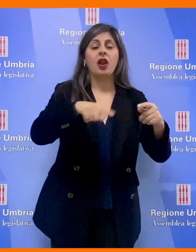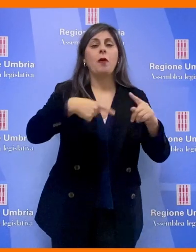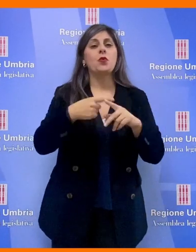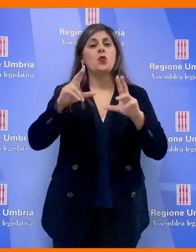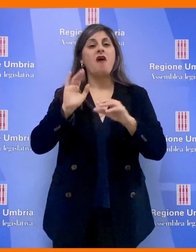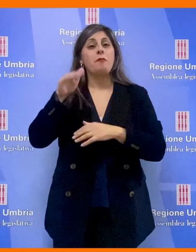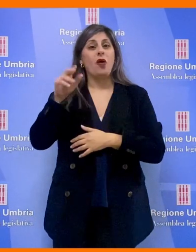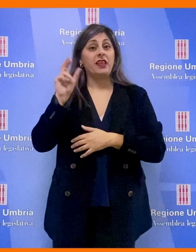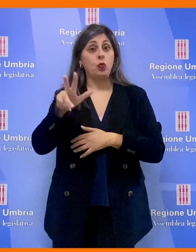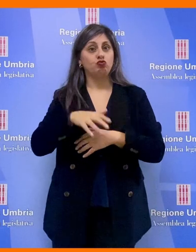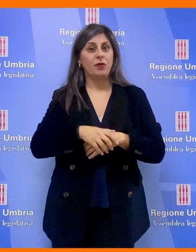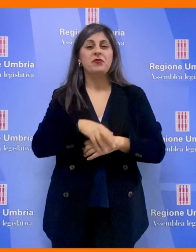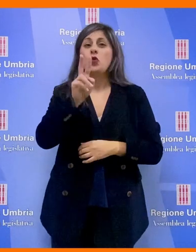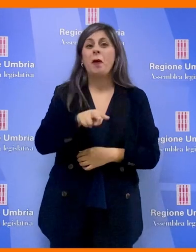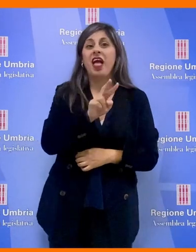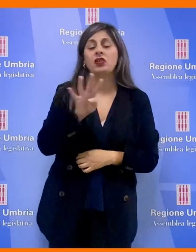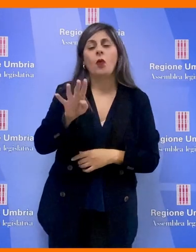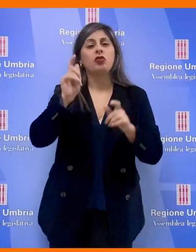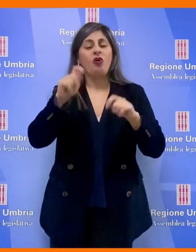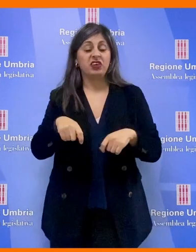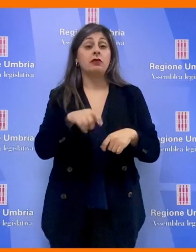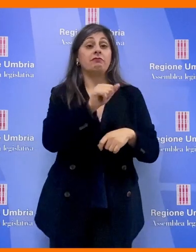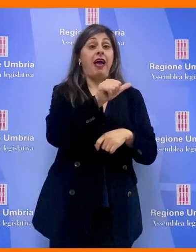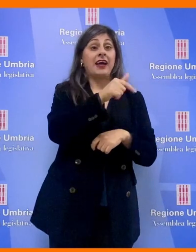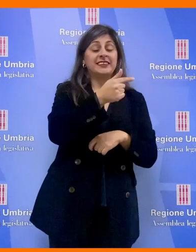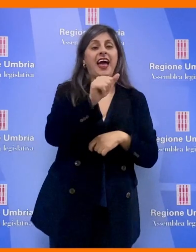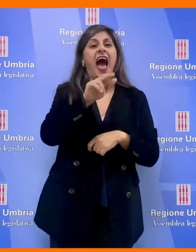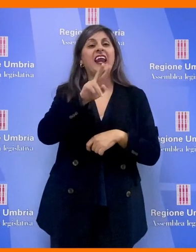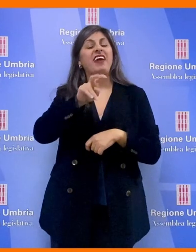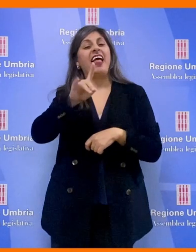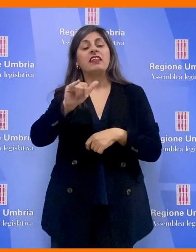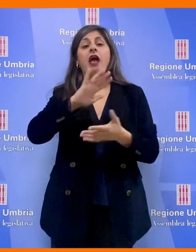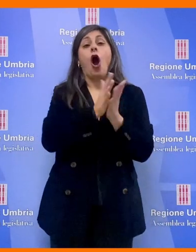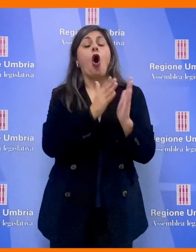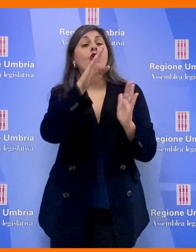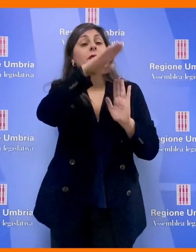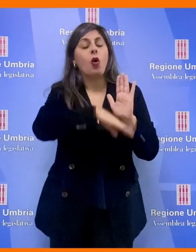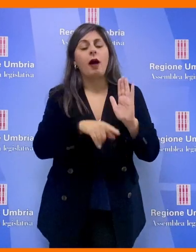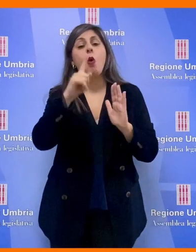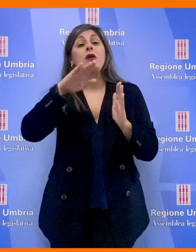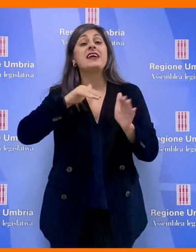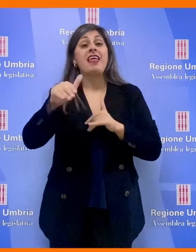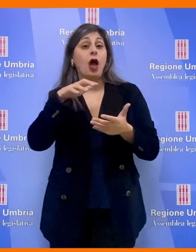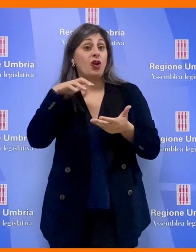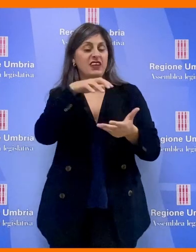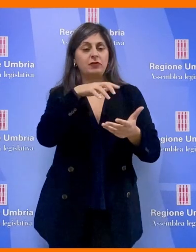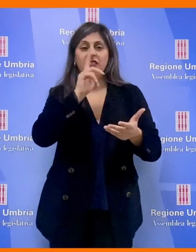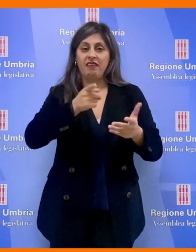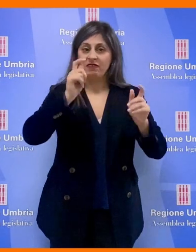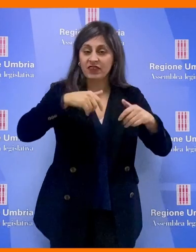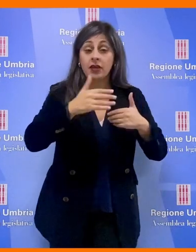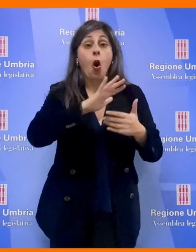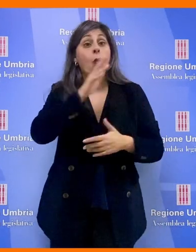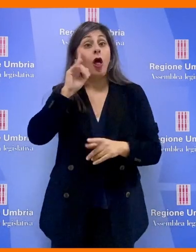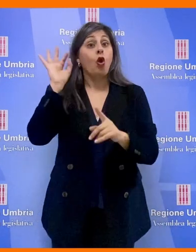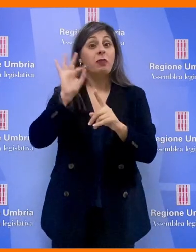2024 si avvierà l'accordo di programma AST-Arvedi con un miliardo di investimenti. Altro obiettivo